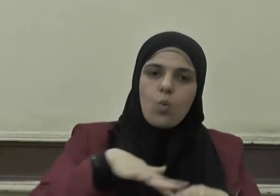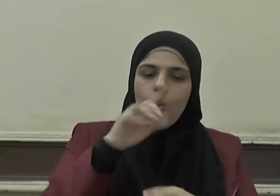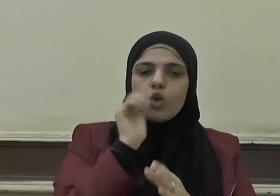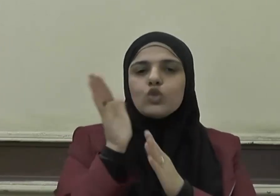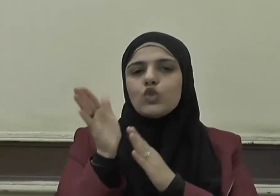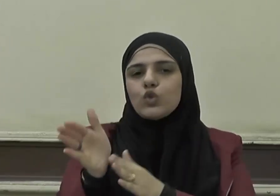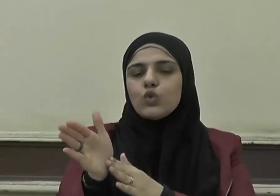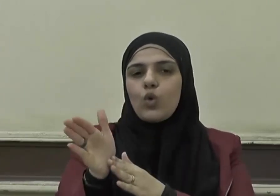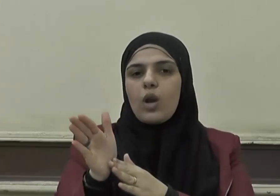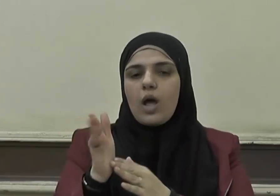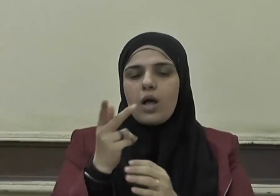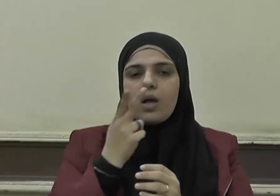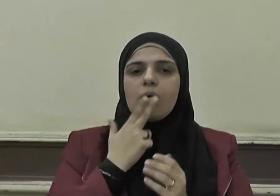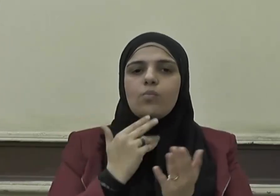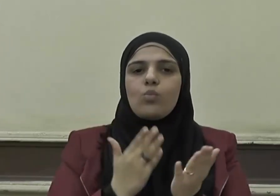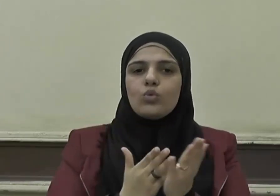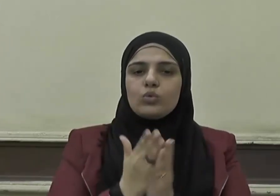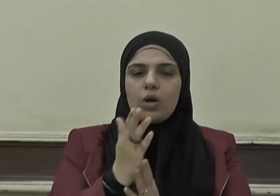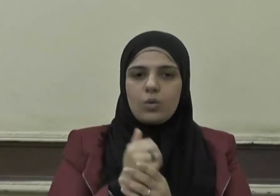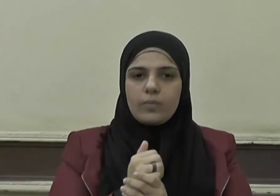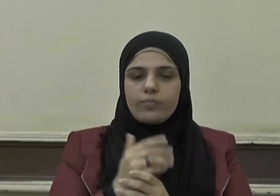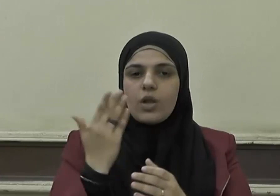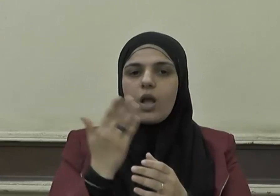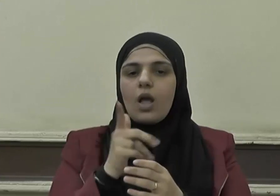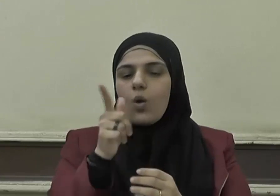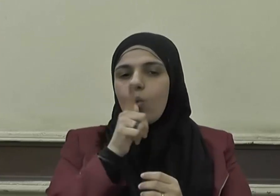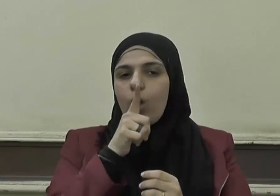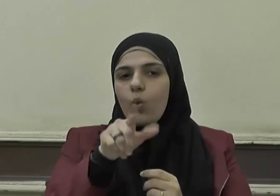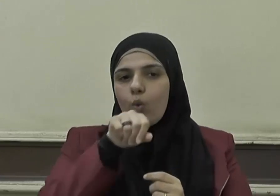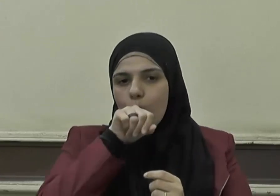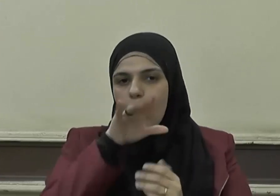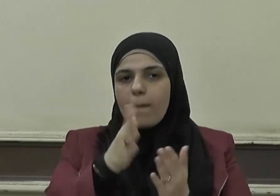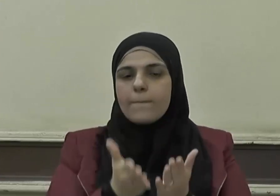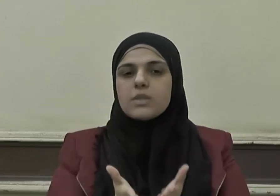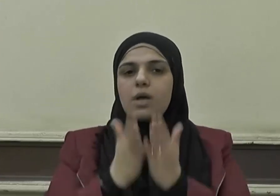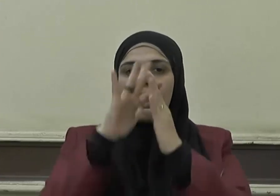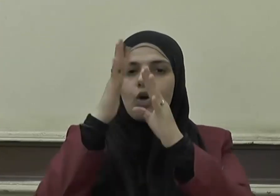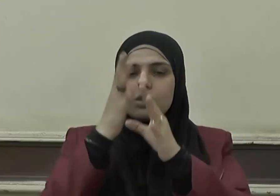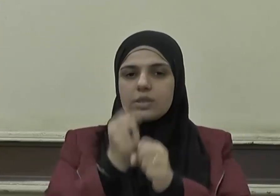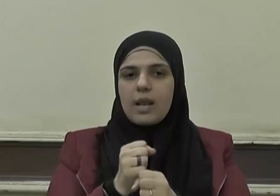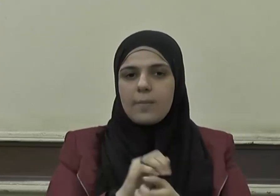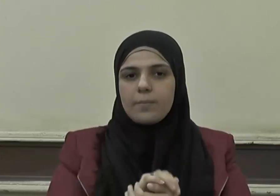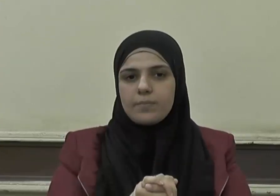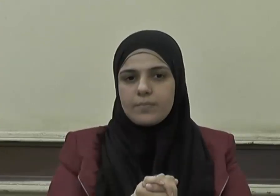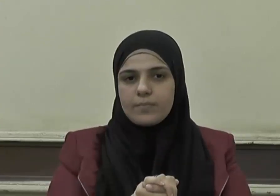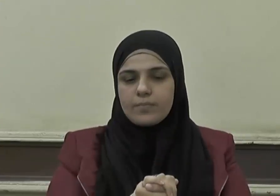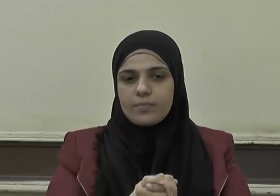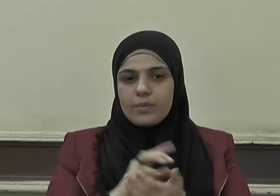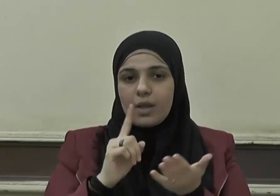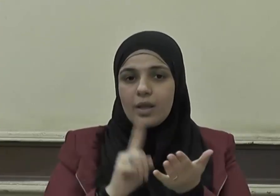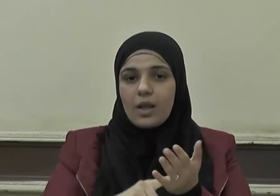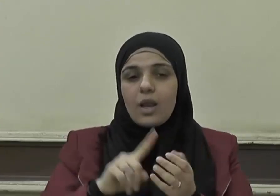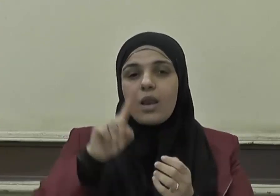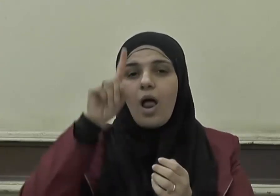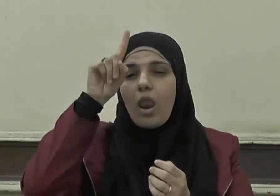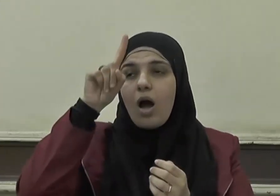السنة المطهرة حيث يقول صلى الله عليه وسلم إن الله يبعث